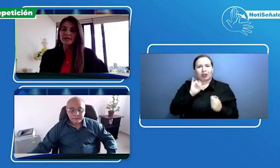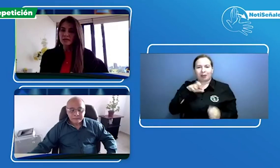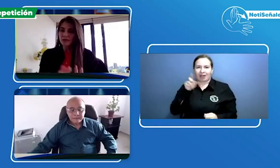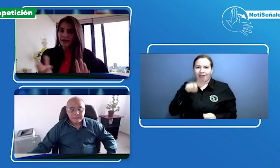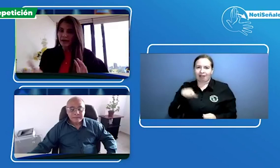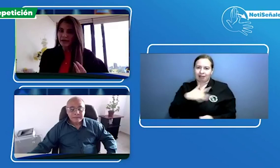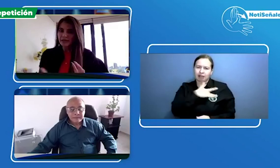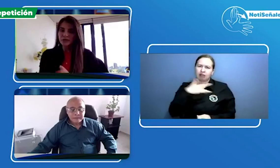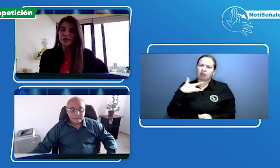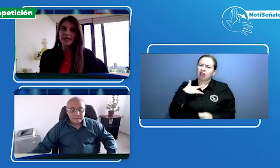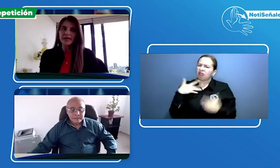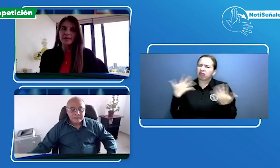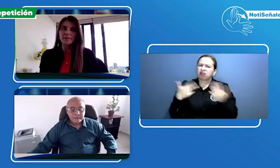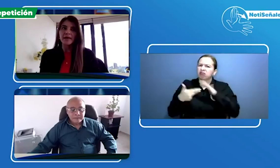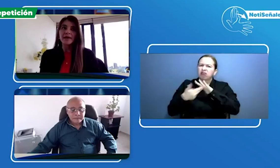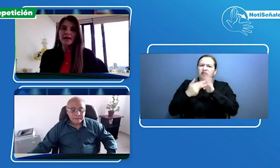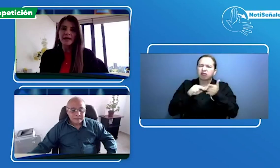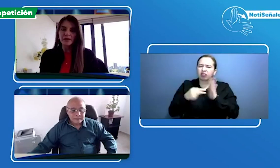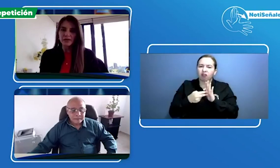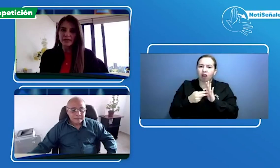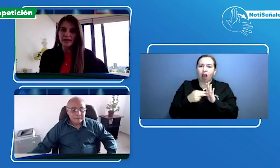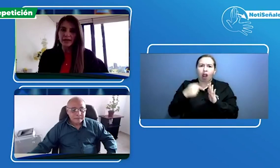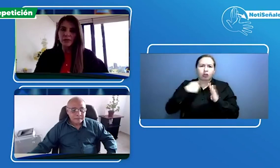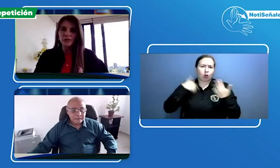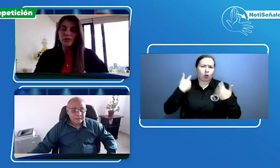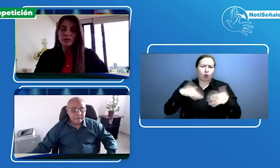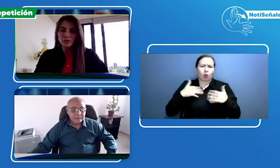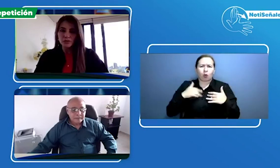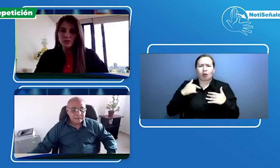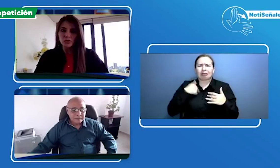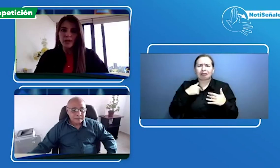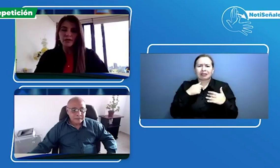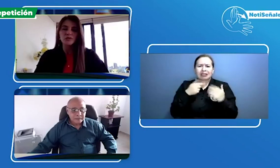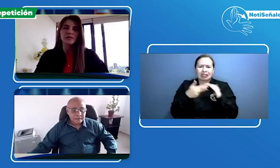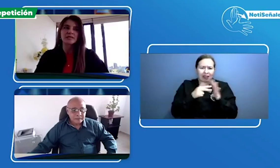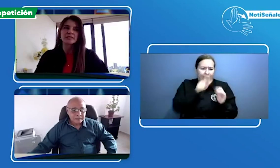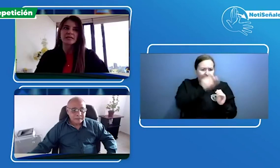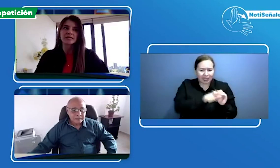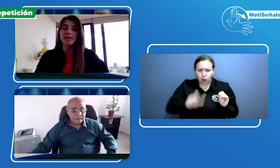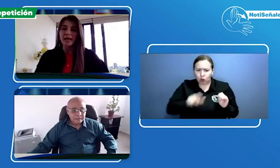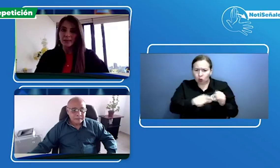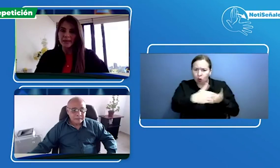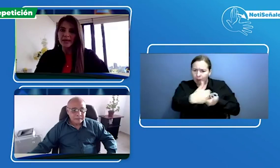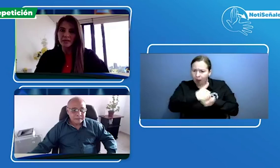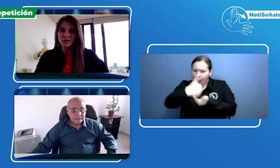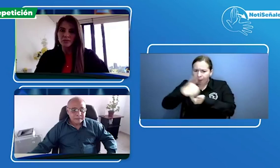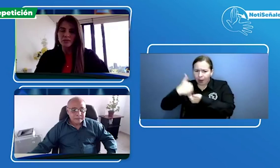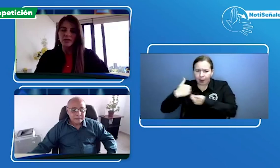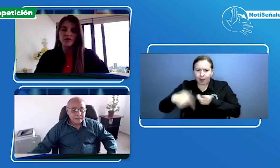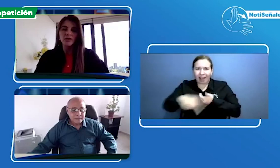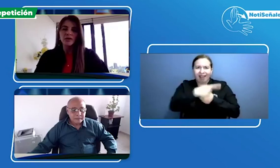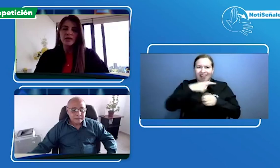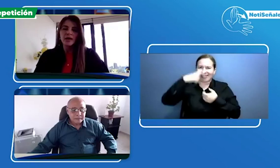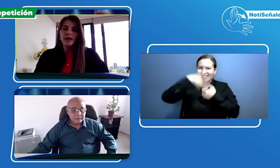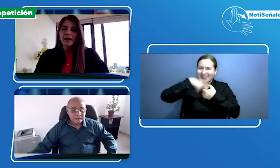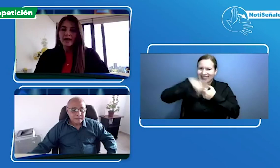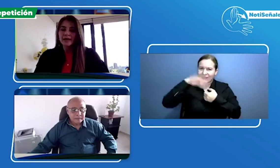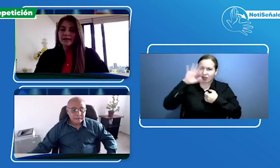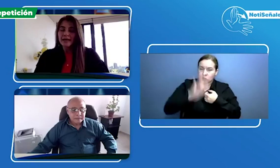significa esto? Me encargo de que cada uno de nuestros usuarios pertenecientes a la IPS con subsidio tengan